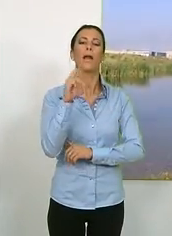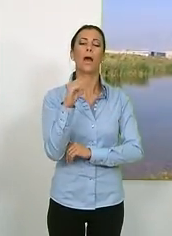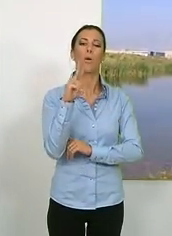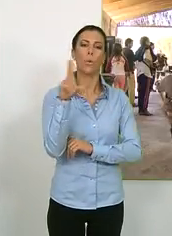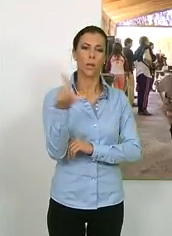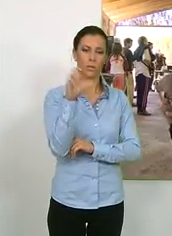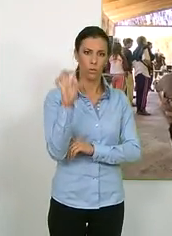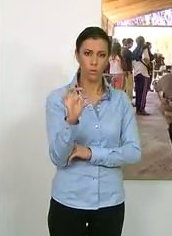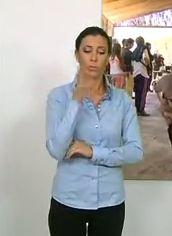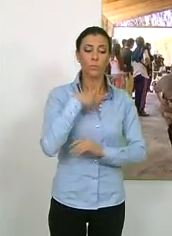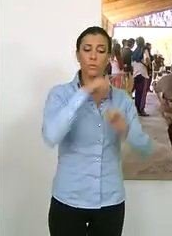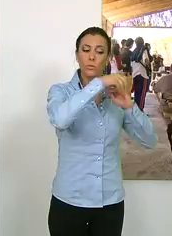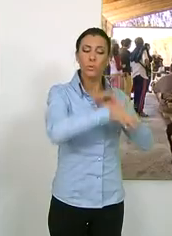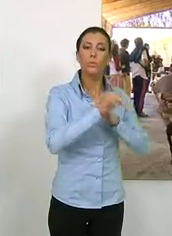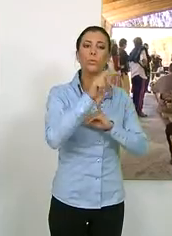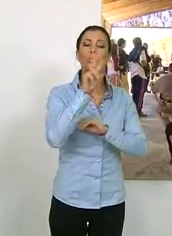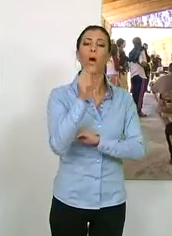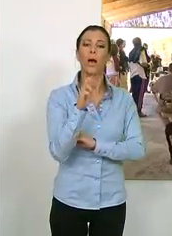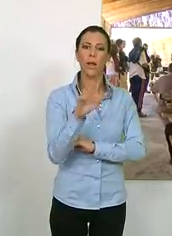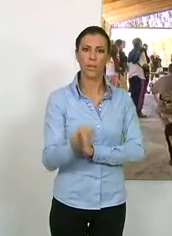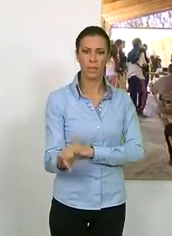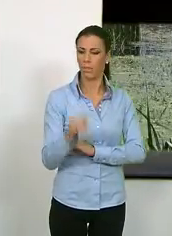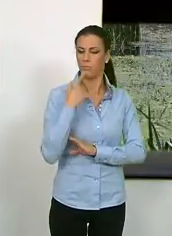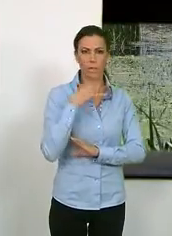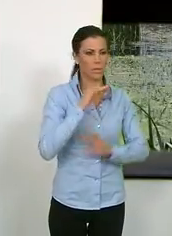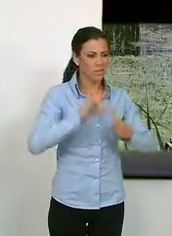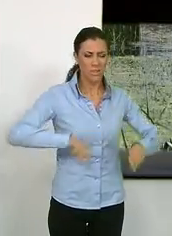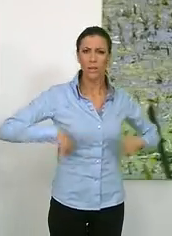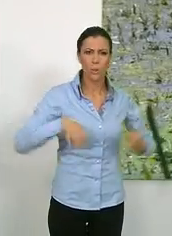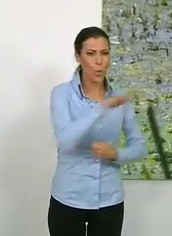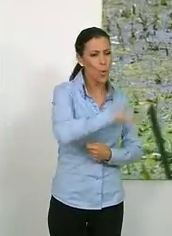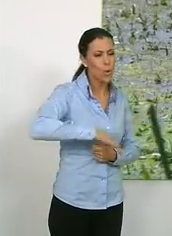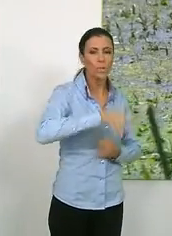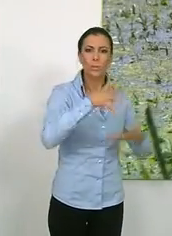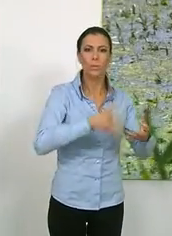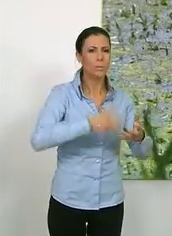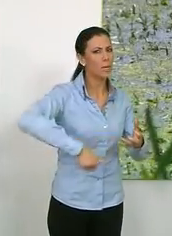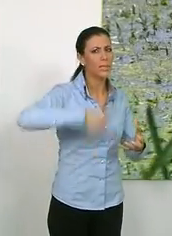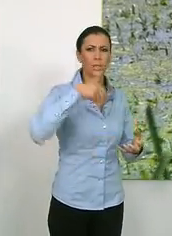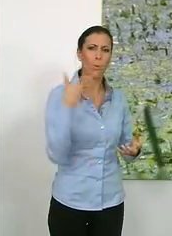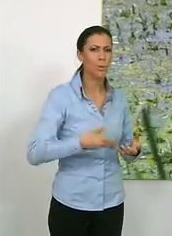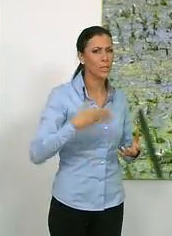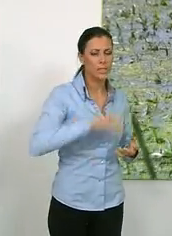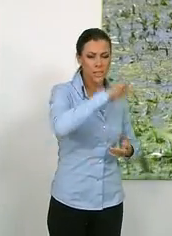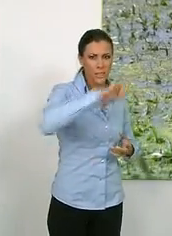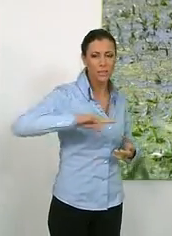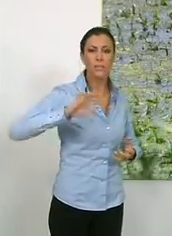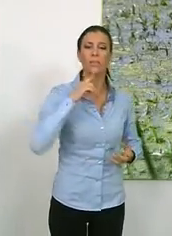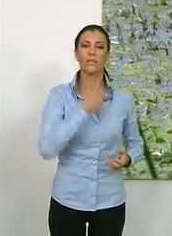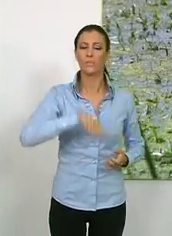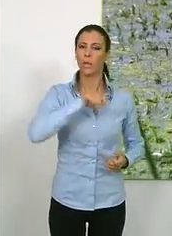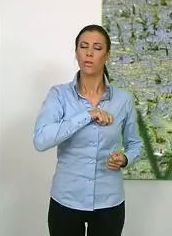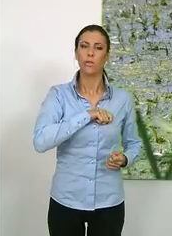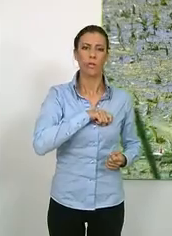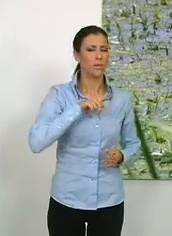Suárez es hoy una reserva natural concertada y uno de los humedales más importantes del litoral español, tras